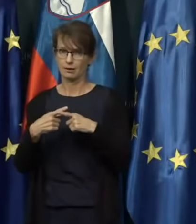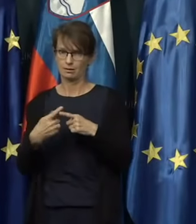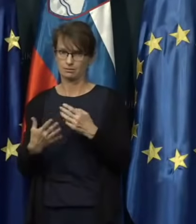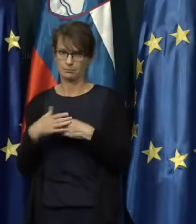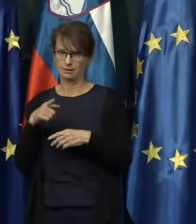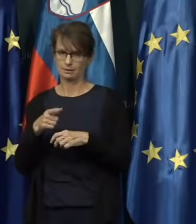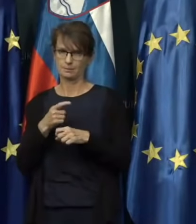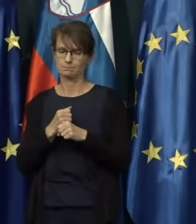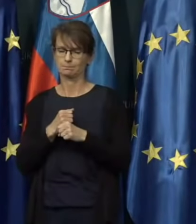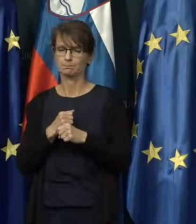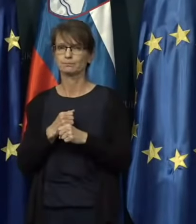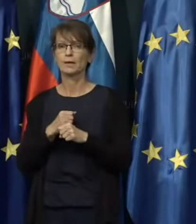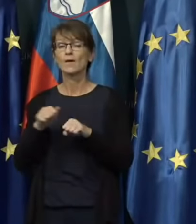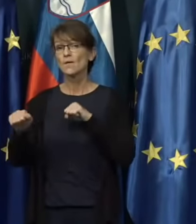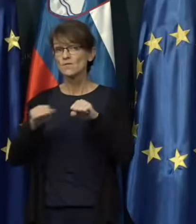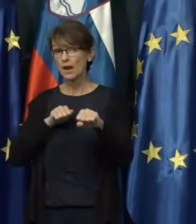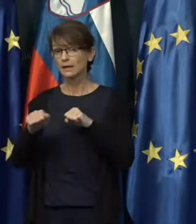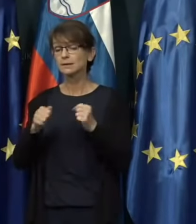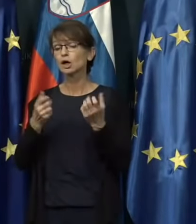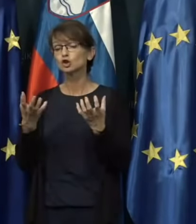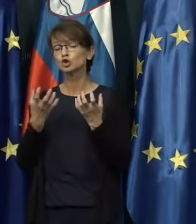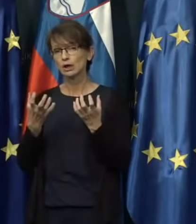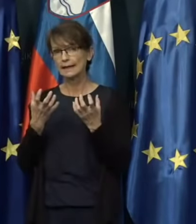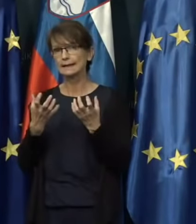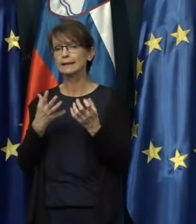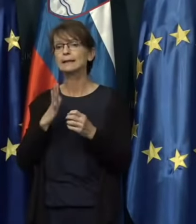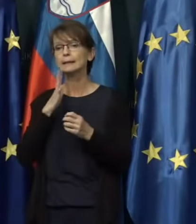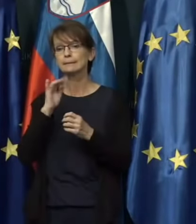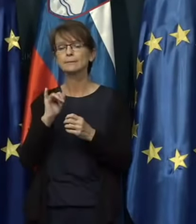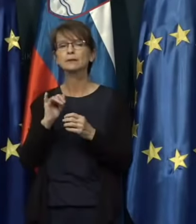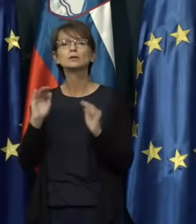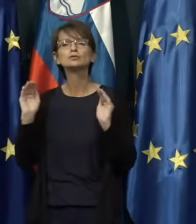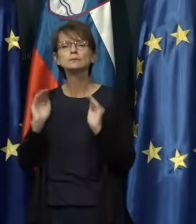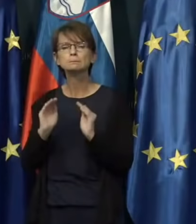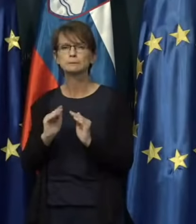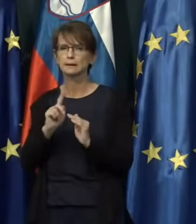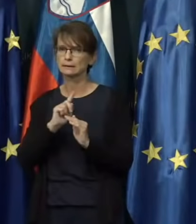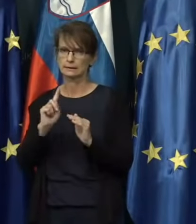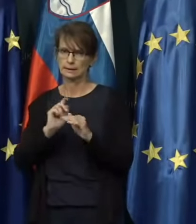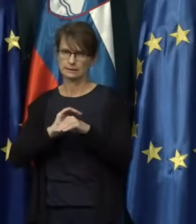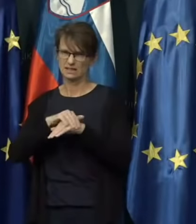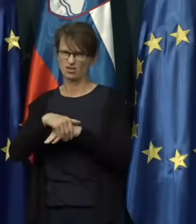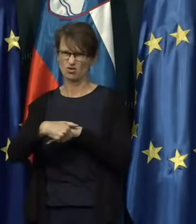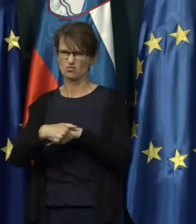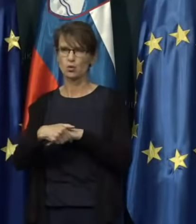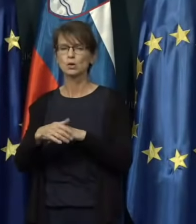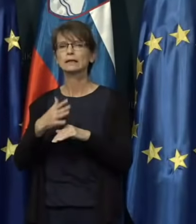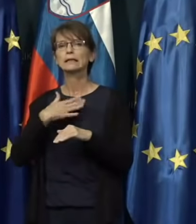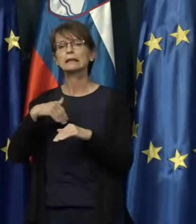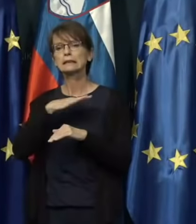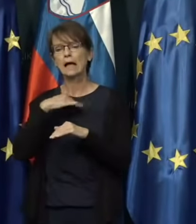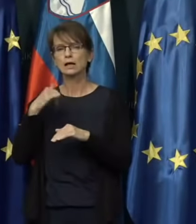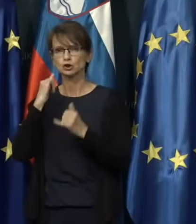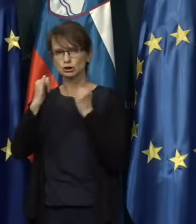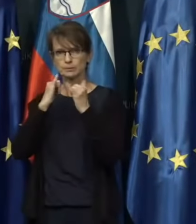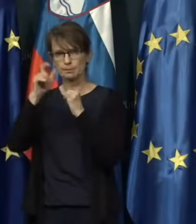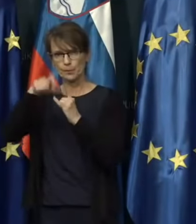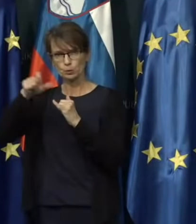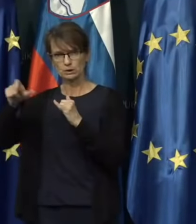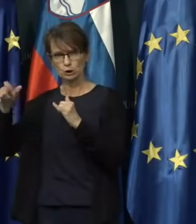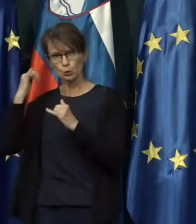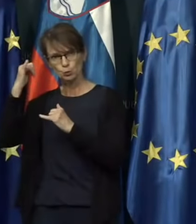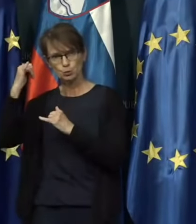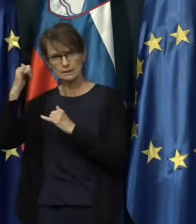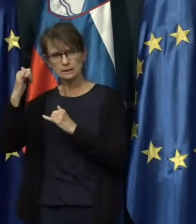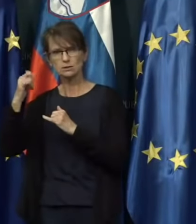ampak vlada si želi, da bi bilo čim manj nezadovoljnih naših potnikov, turistov, ki bi se